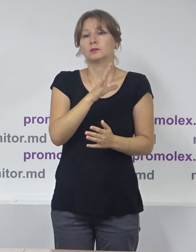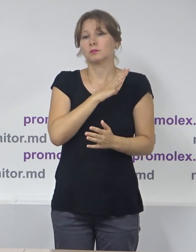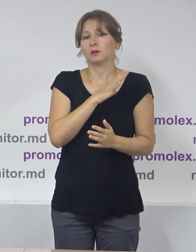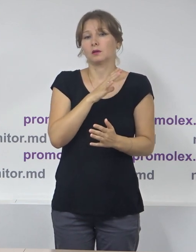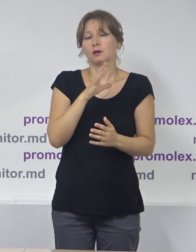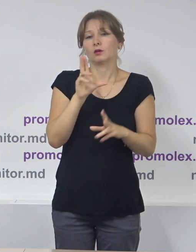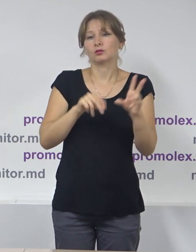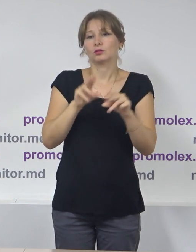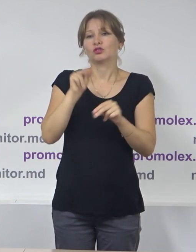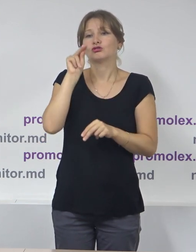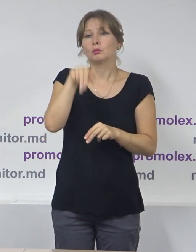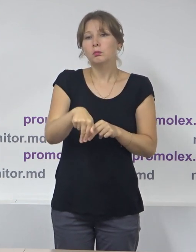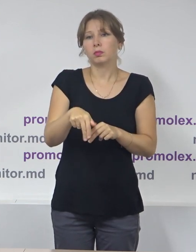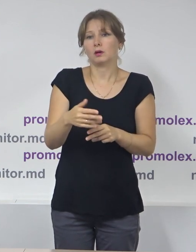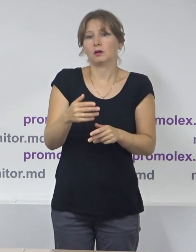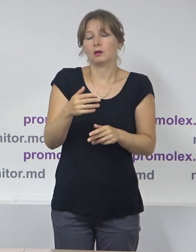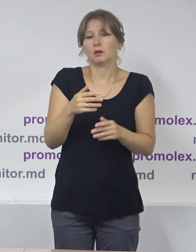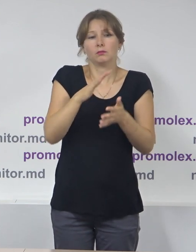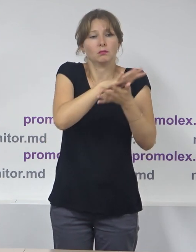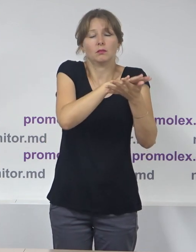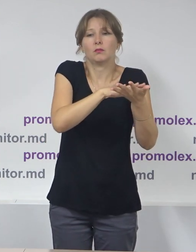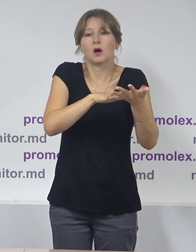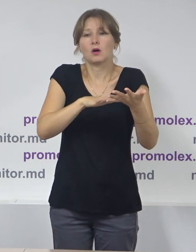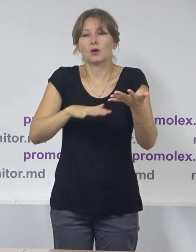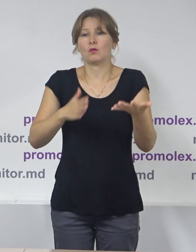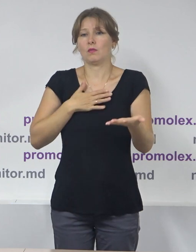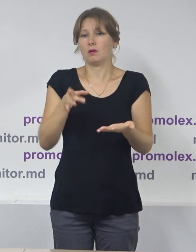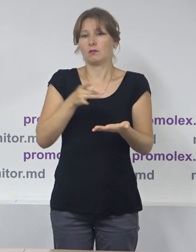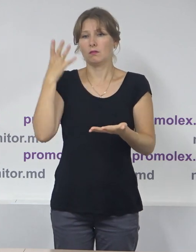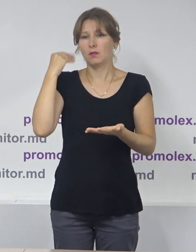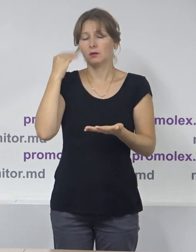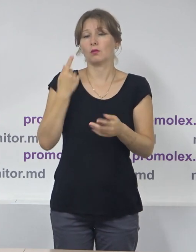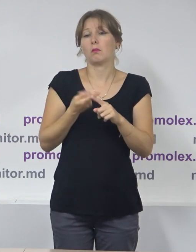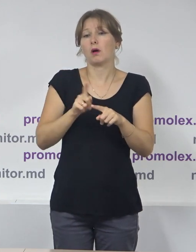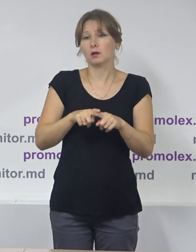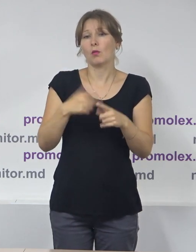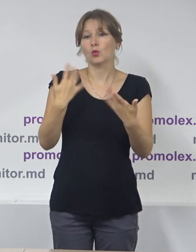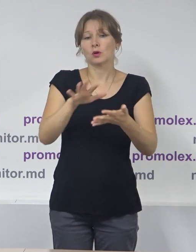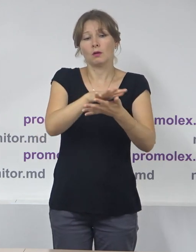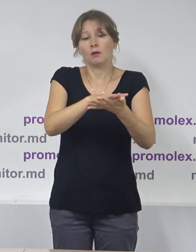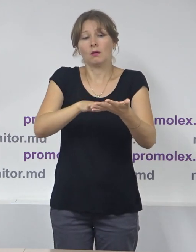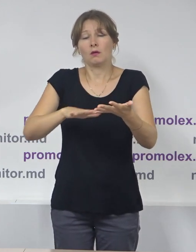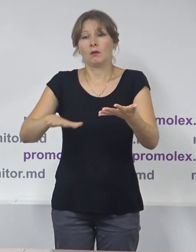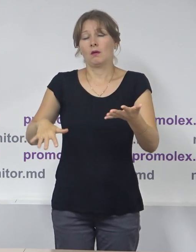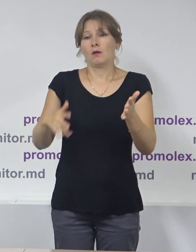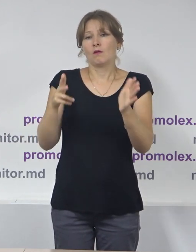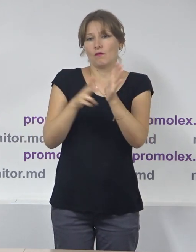continuă, sau suntem în stare continuă de stare de urgență, care deja a fost prolongită de opt ori.